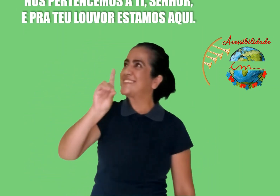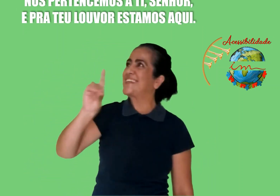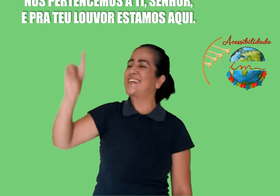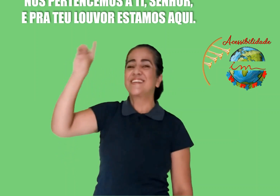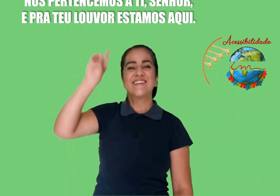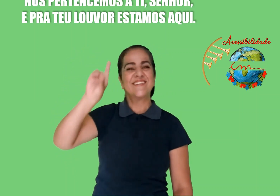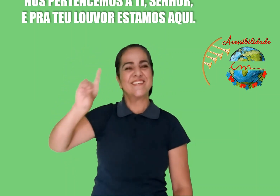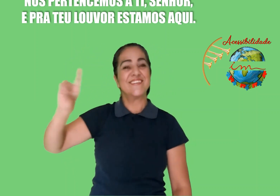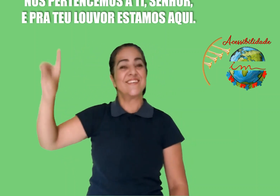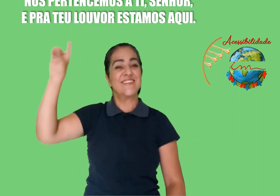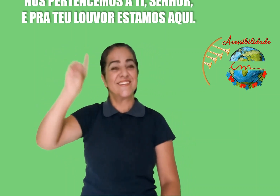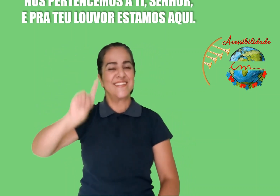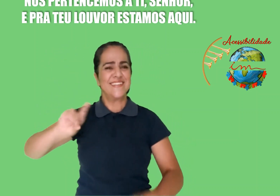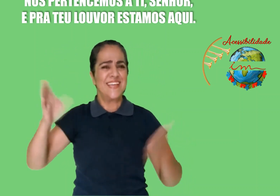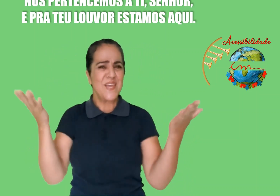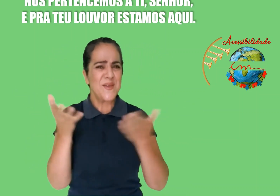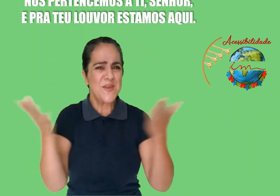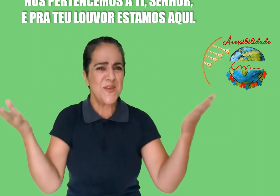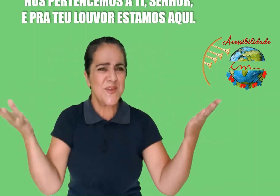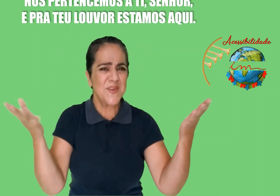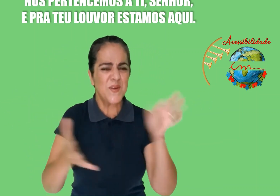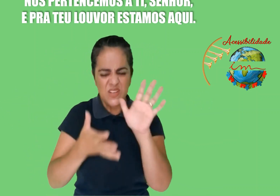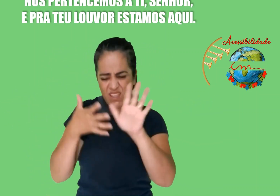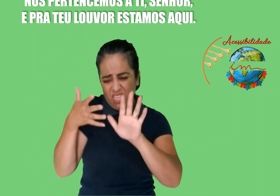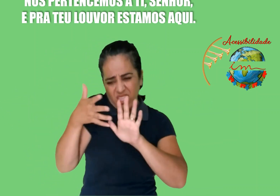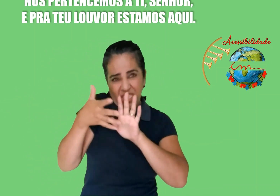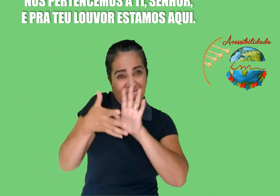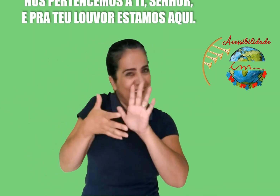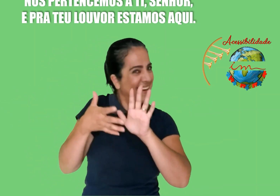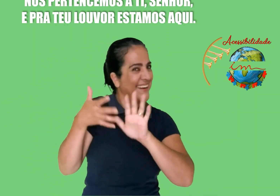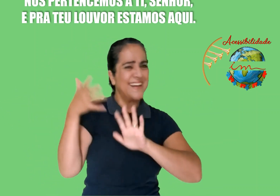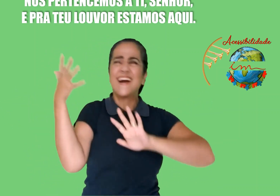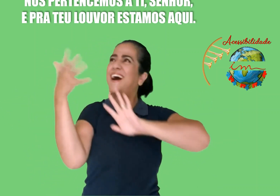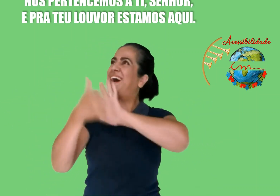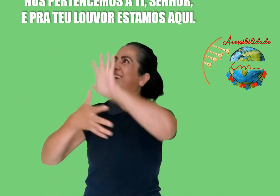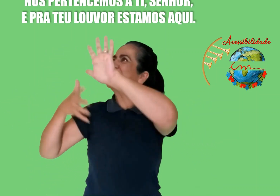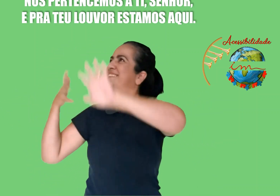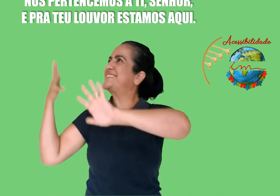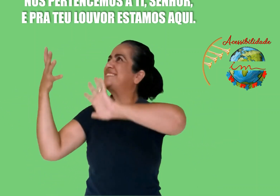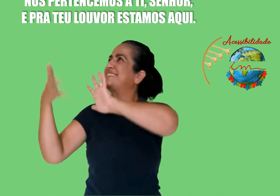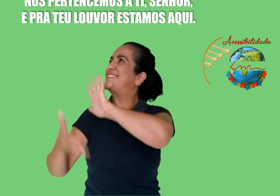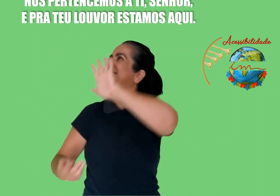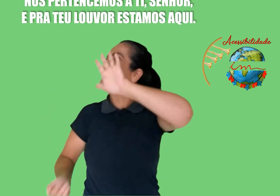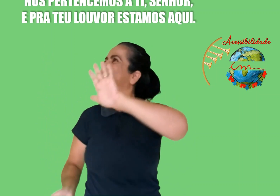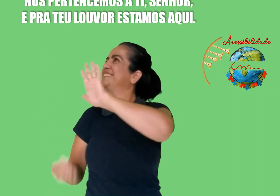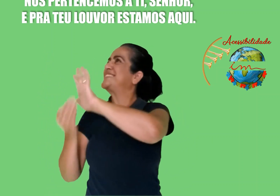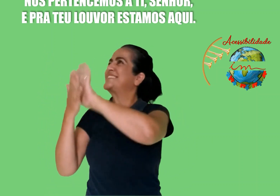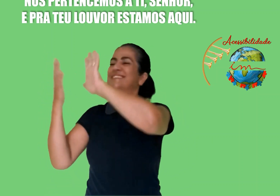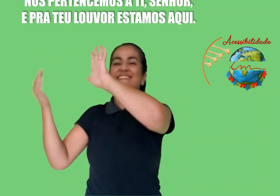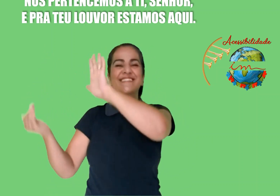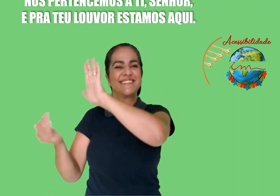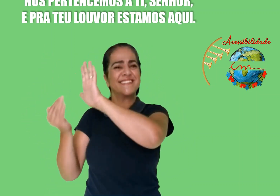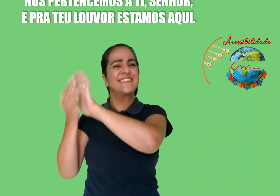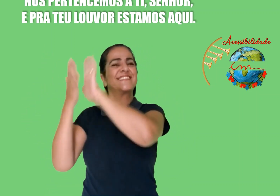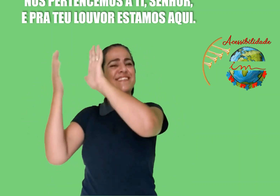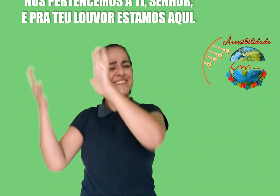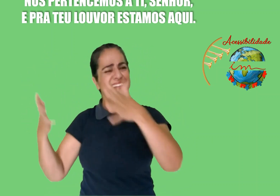Senhor E pra teu louvor Estamos aqui